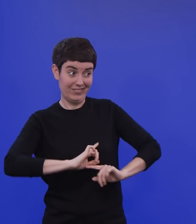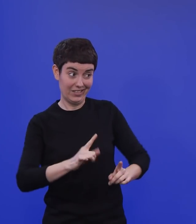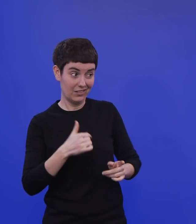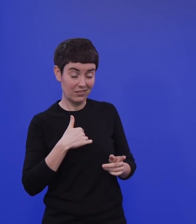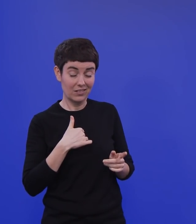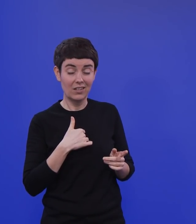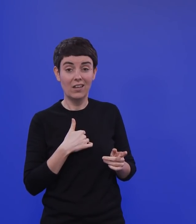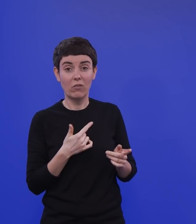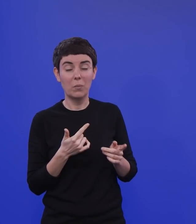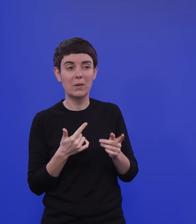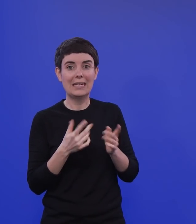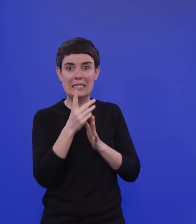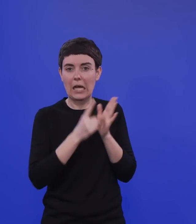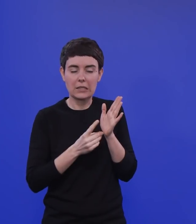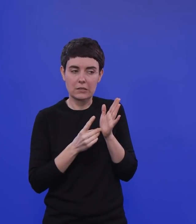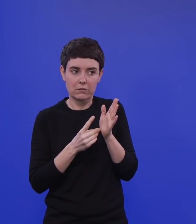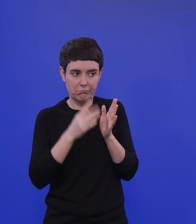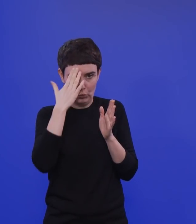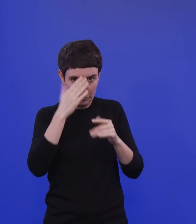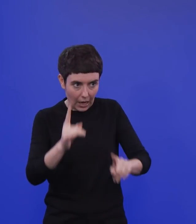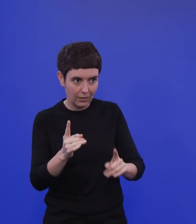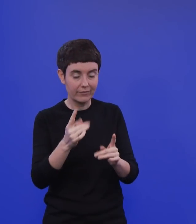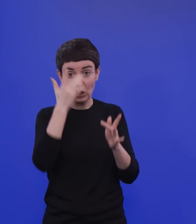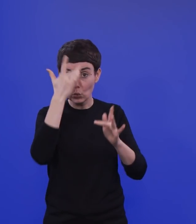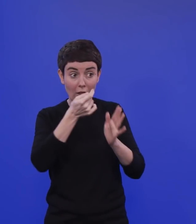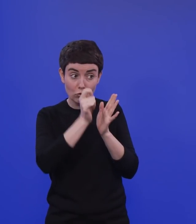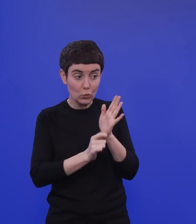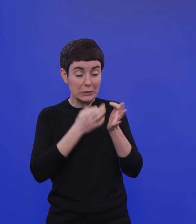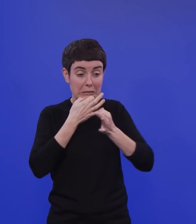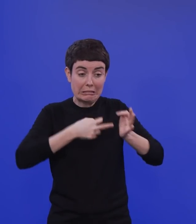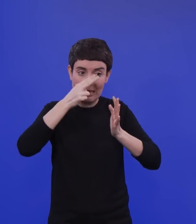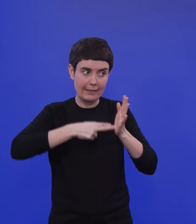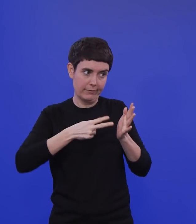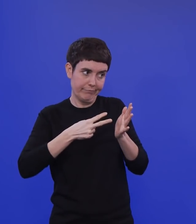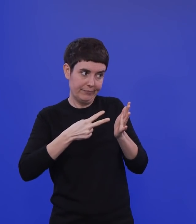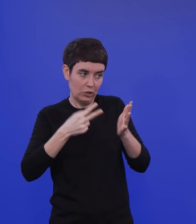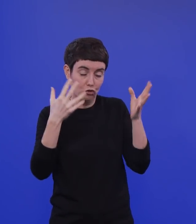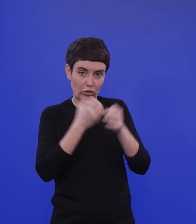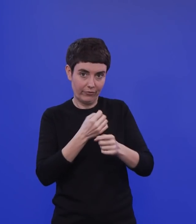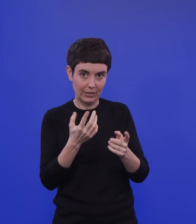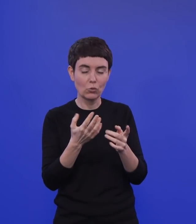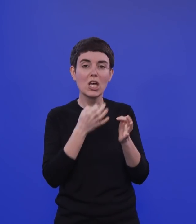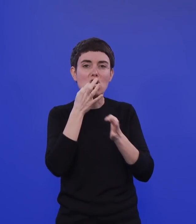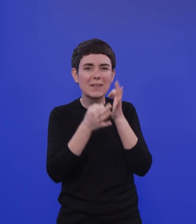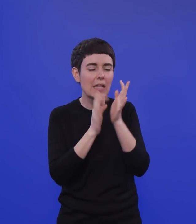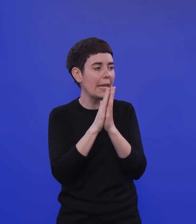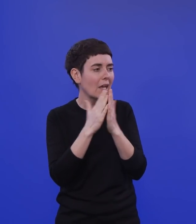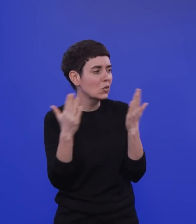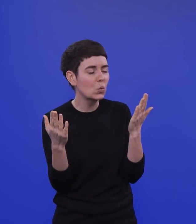die Daten aus den Zulassungsstudien gar nicht vorliegen. Weil ich aber auch zum Teil in die spezielle Literatur zu diesen